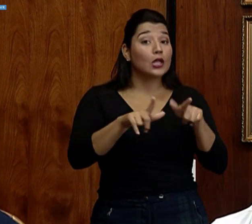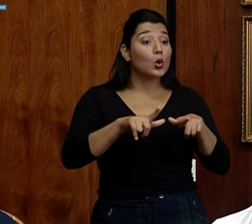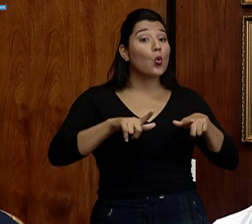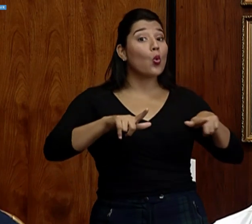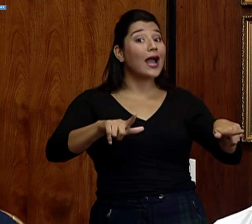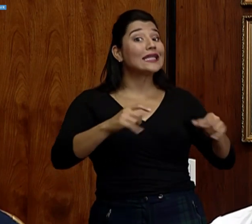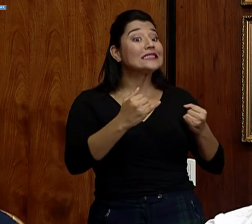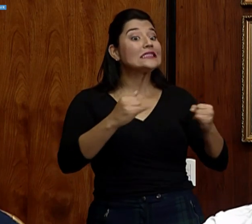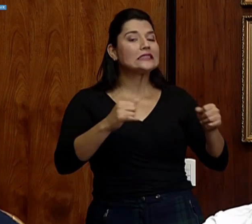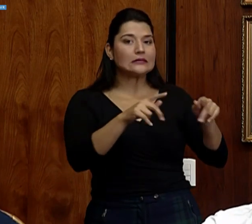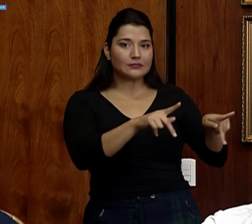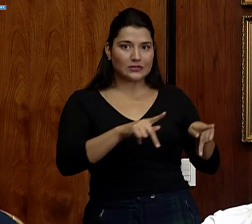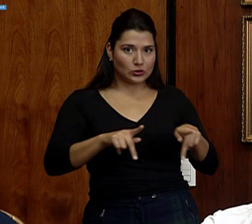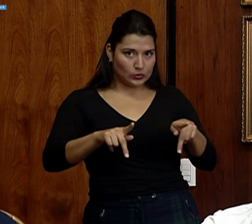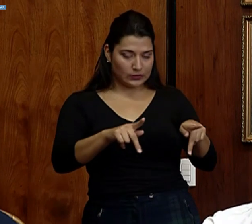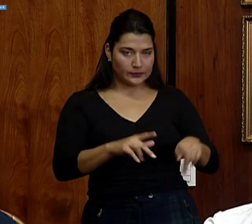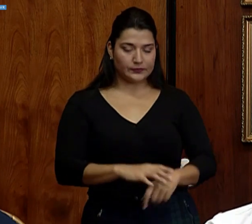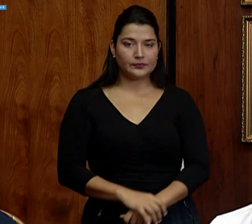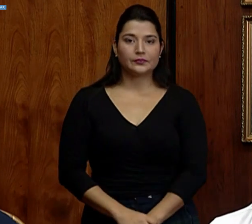conglomerados.